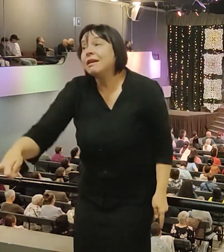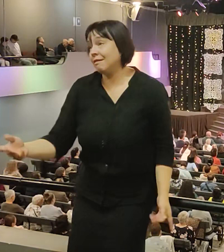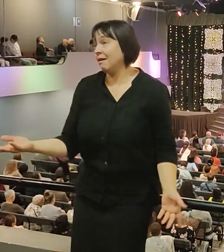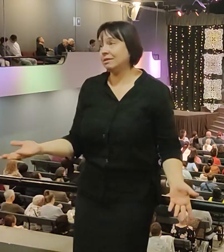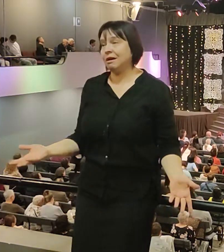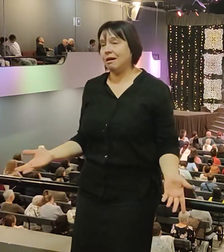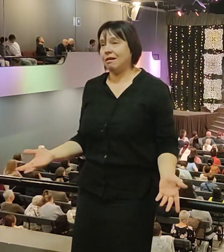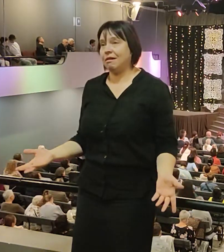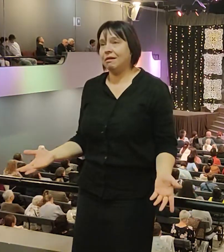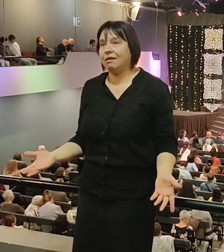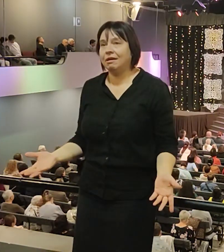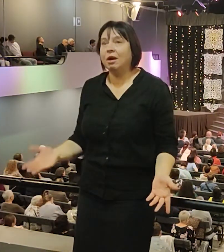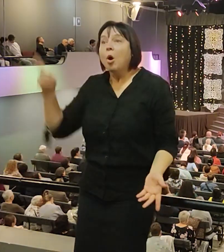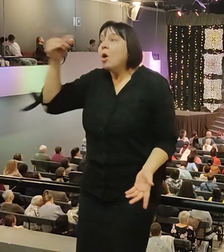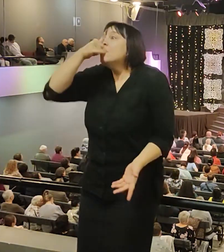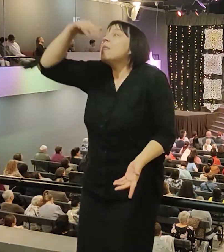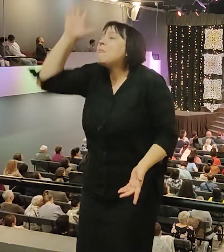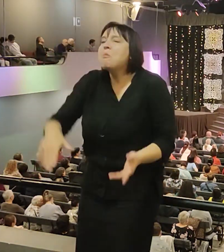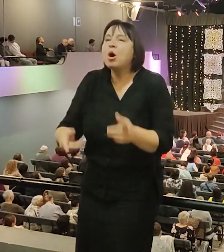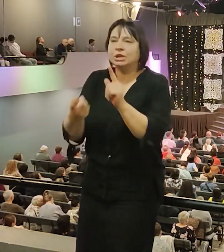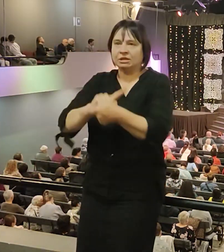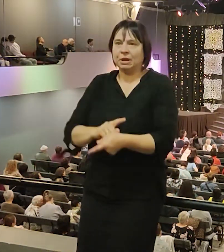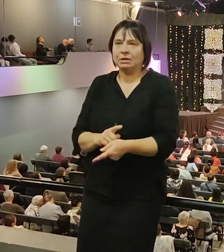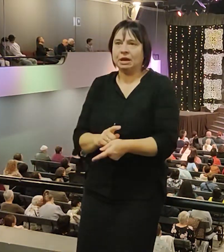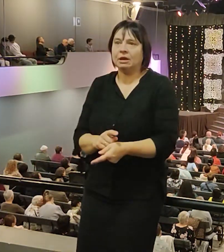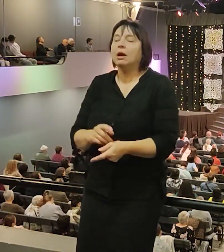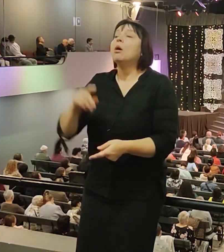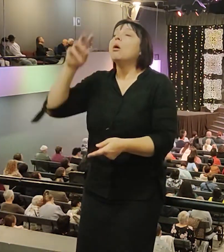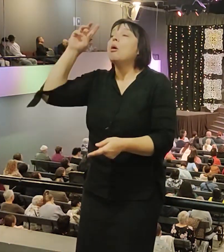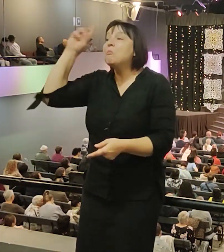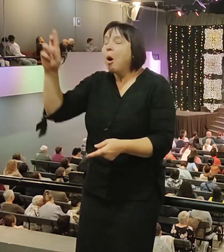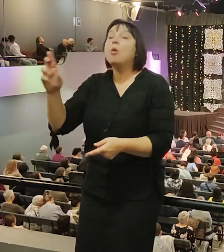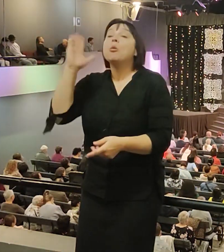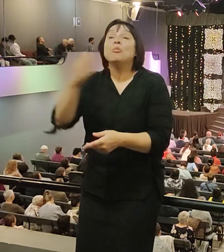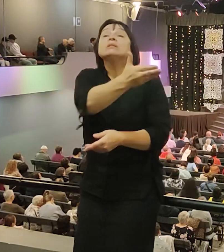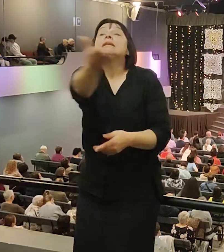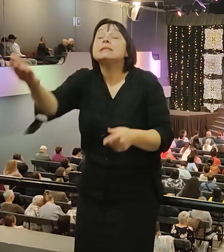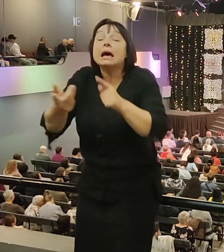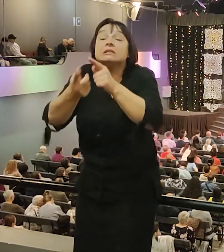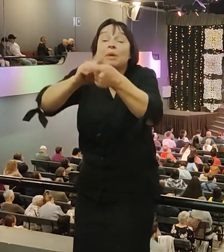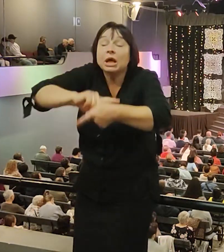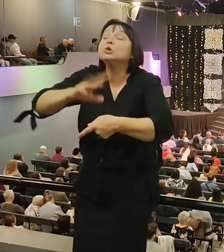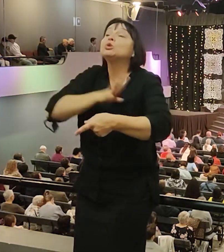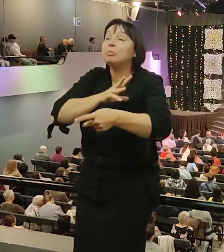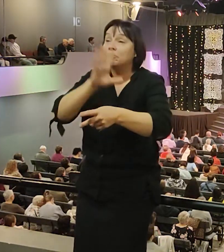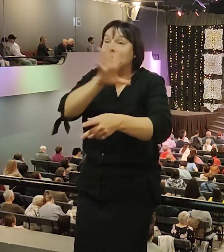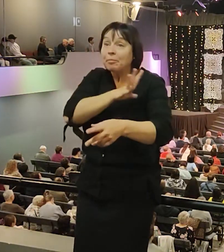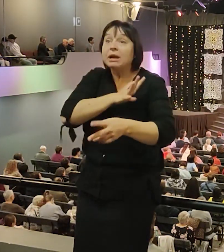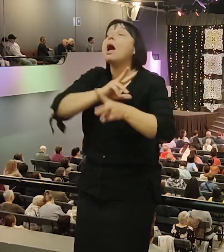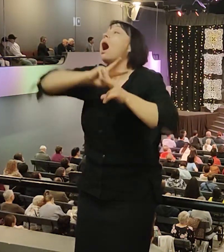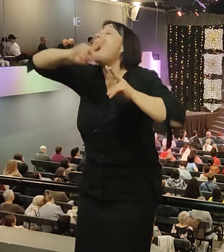Он не меняет свое слово. Он изменяет нас по своему слову, когда мы с Господом.